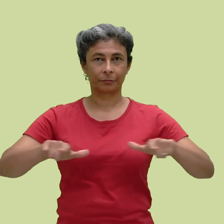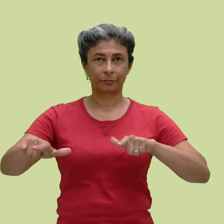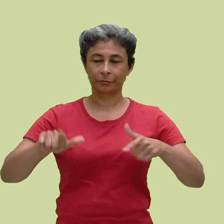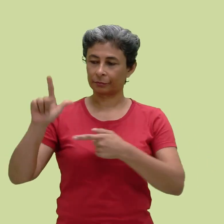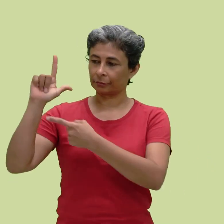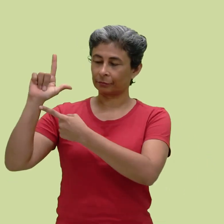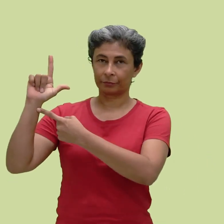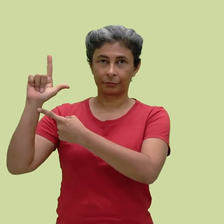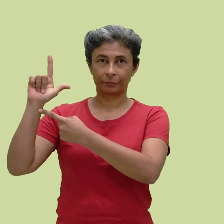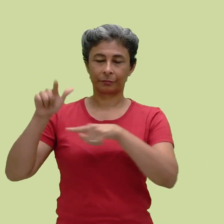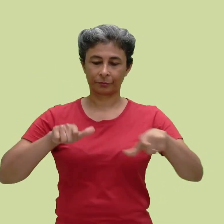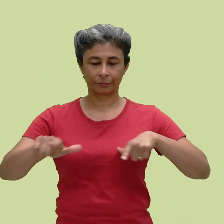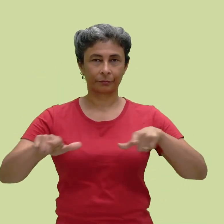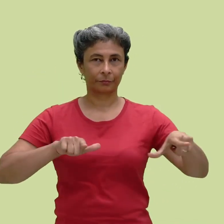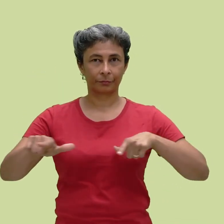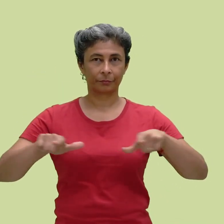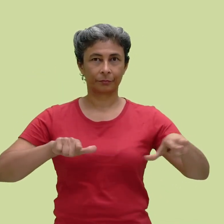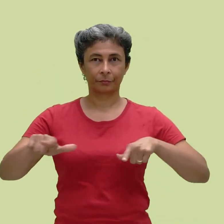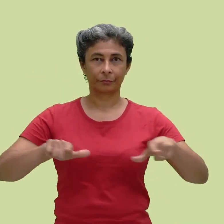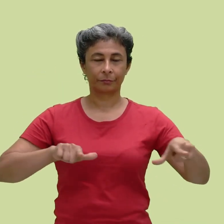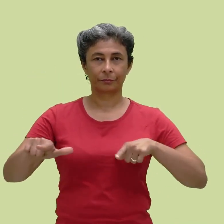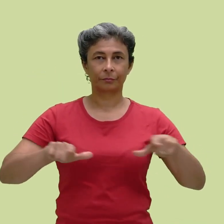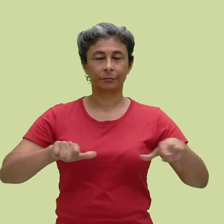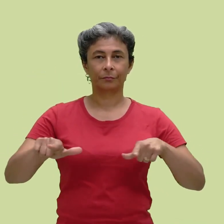Configuração de mão em L. Trabalhar.